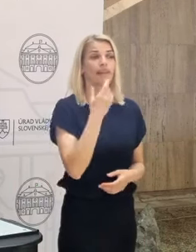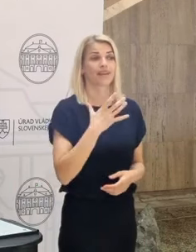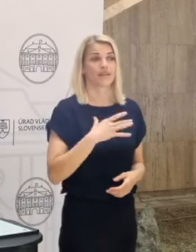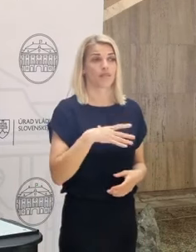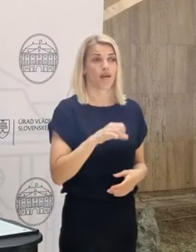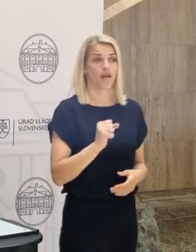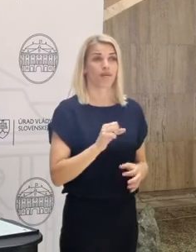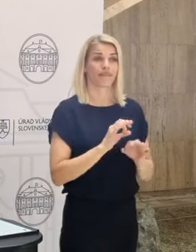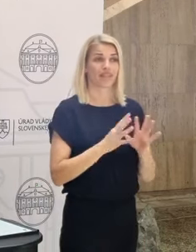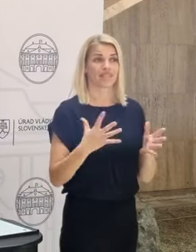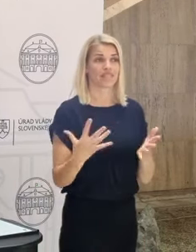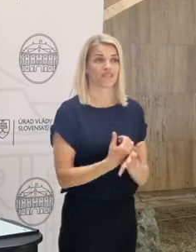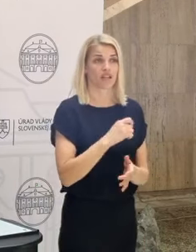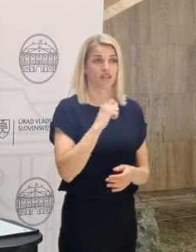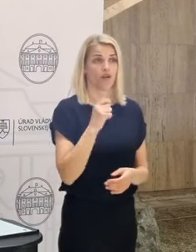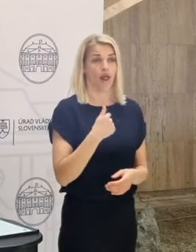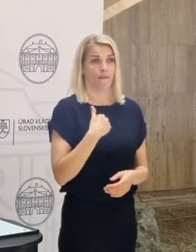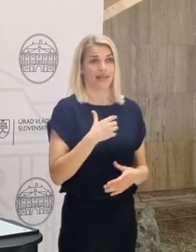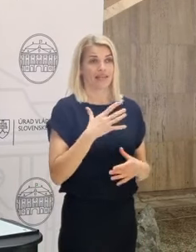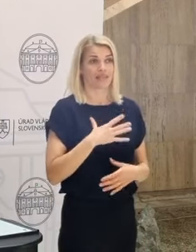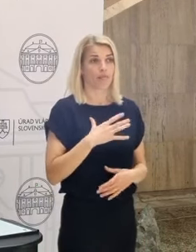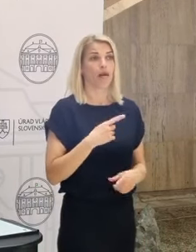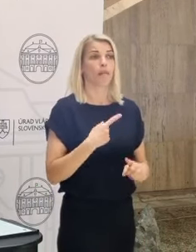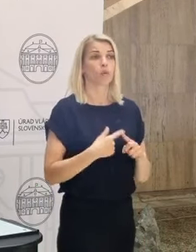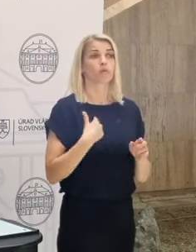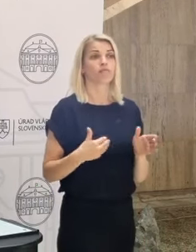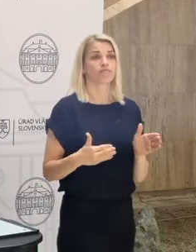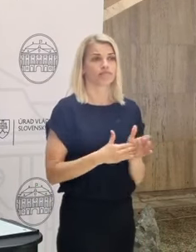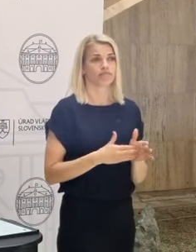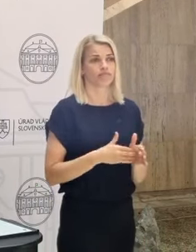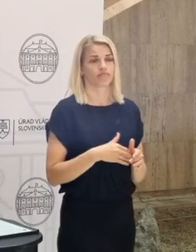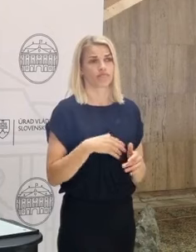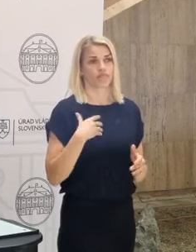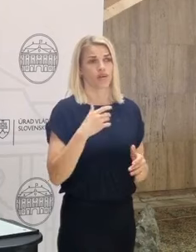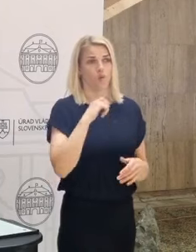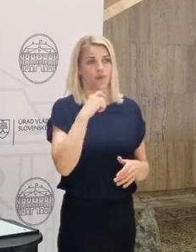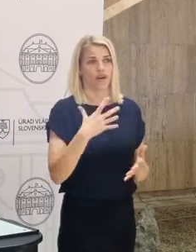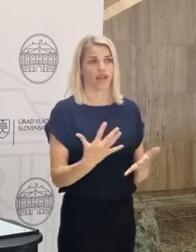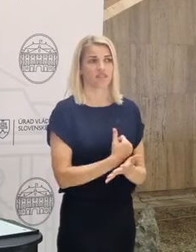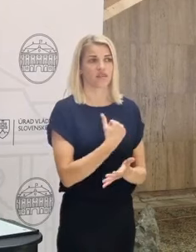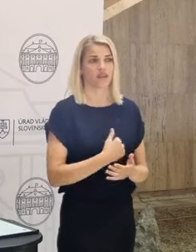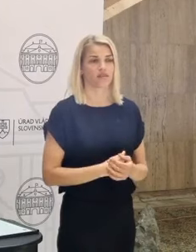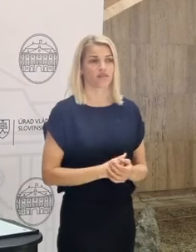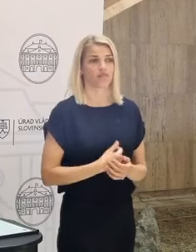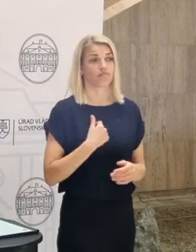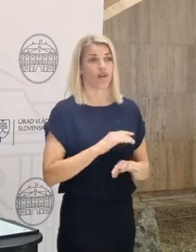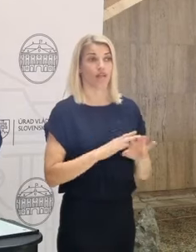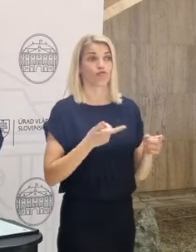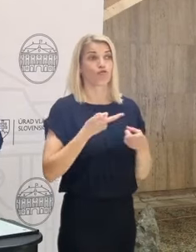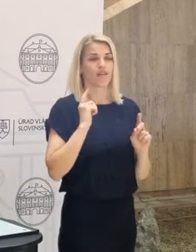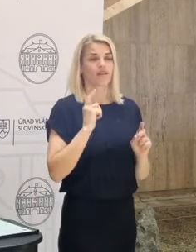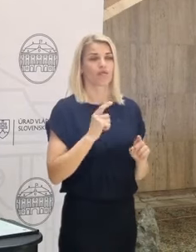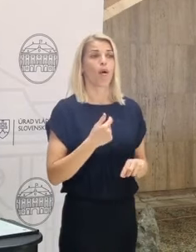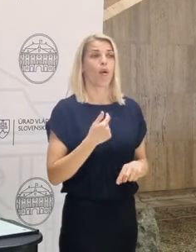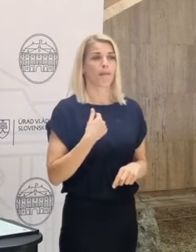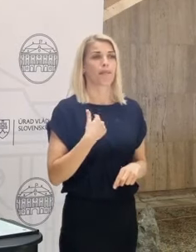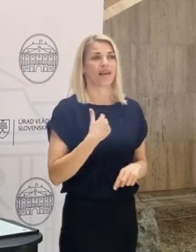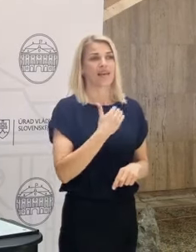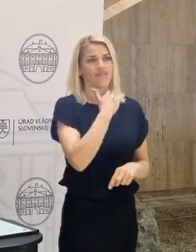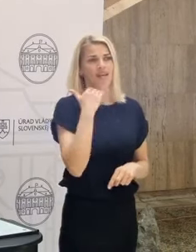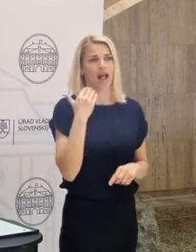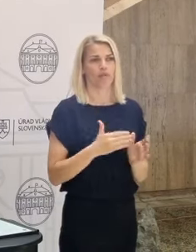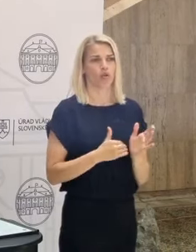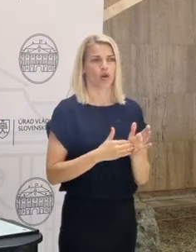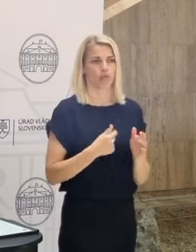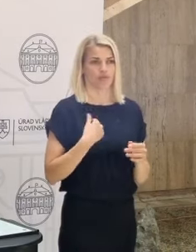zvýťazili. A my nie len, že chceme. My potrebujeme, aby oni zvýťazili. Nie len my ako Slovensko. My ako Slovensko to potrebujeme veľmi.